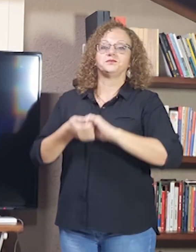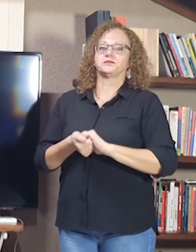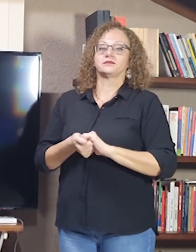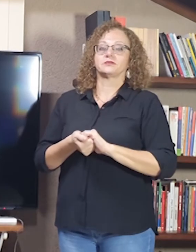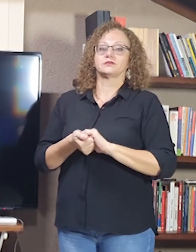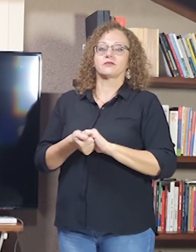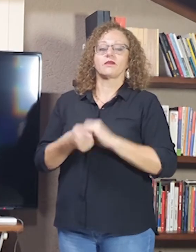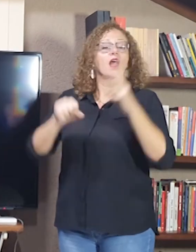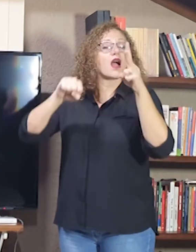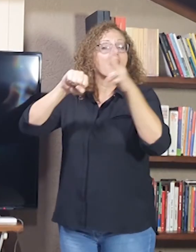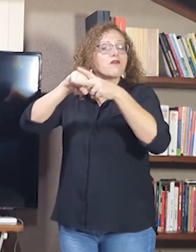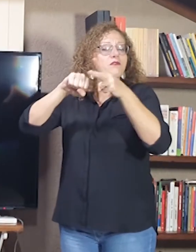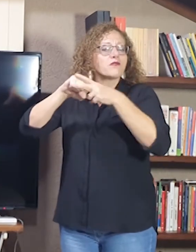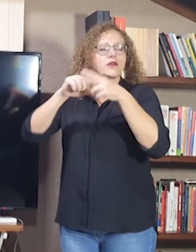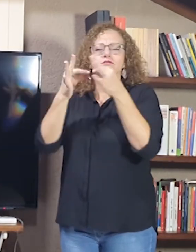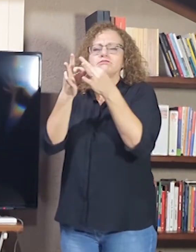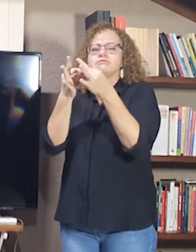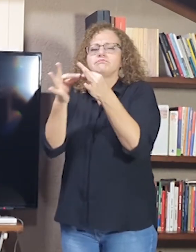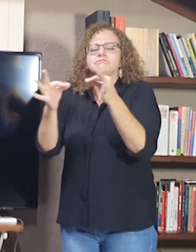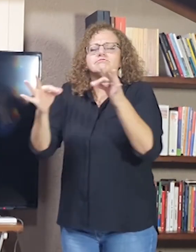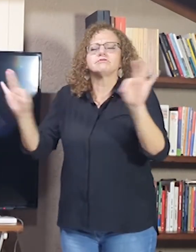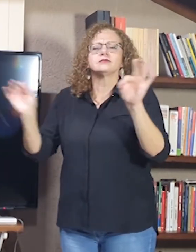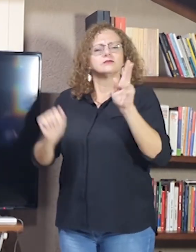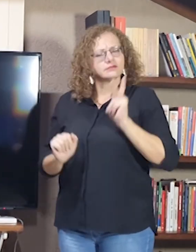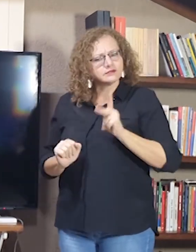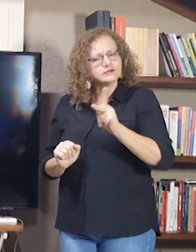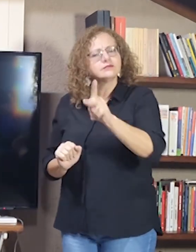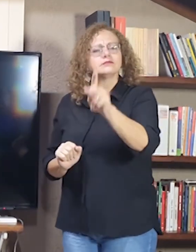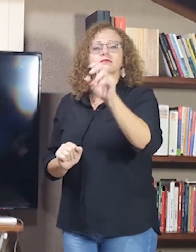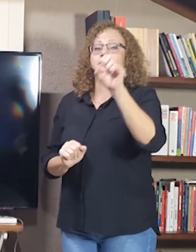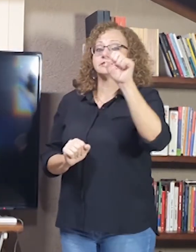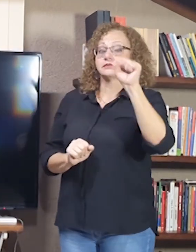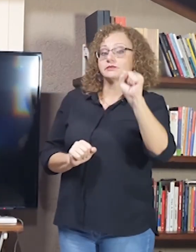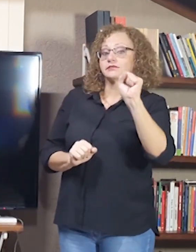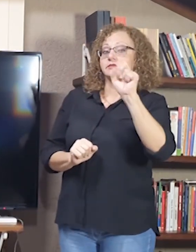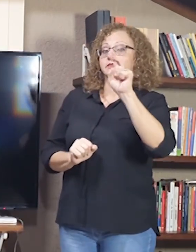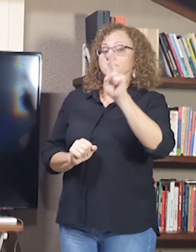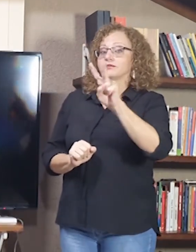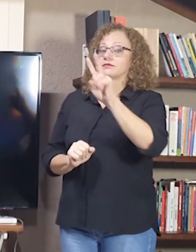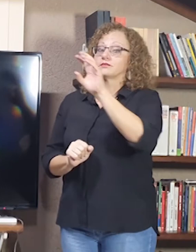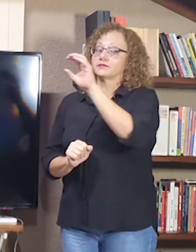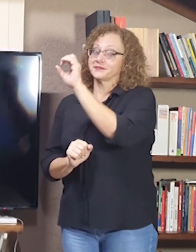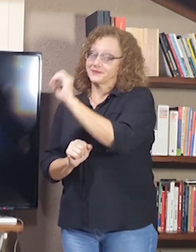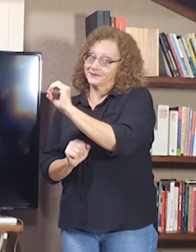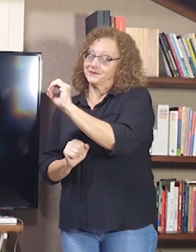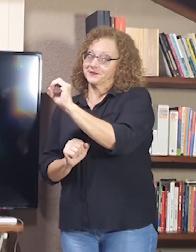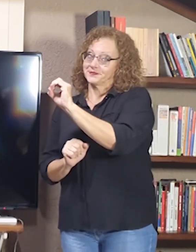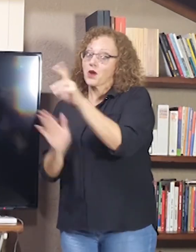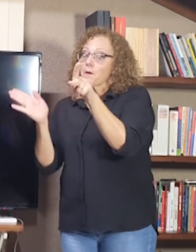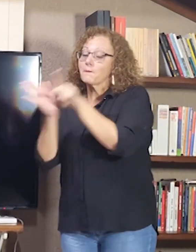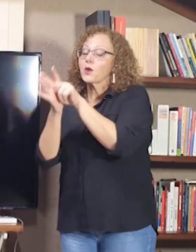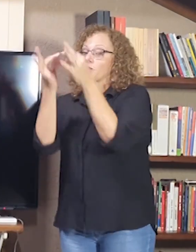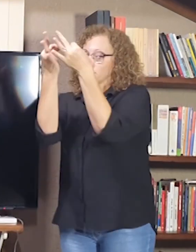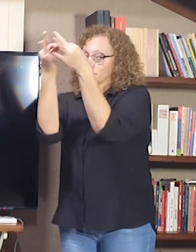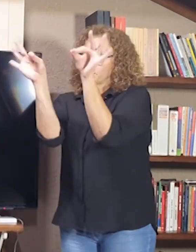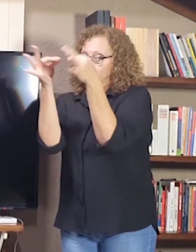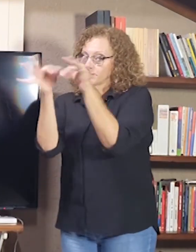Então, no verbo simples, a estrutura será sempre sujeito, verbo e objeto. Por